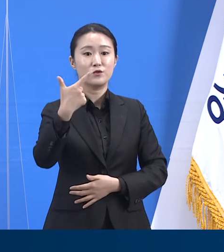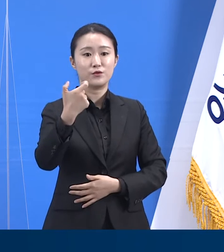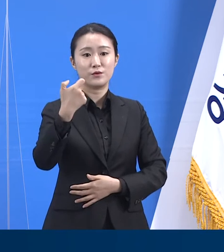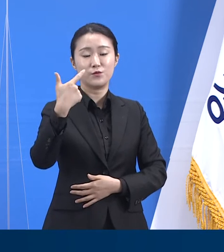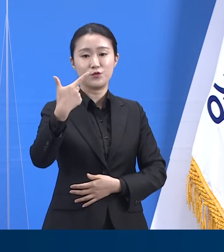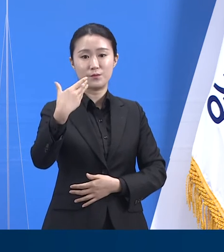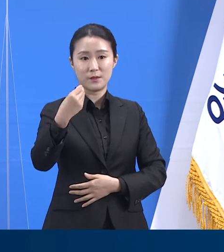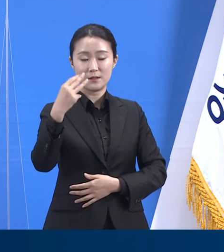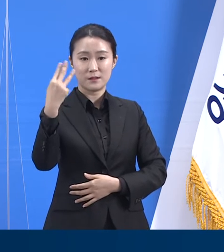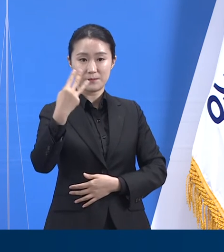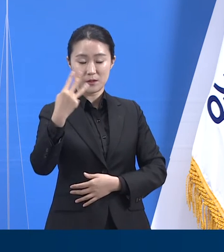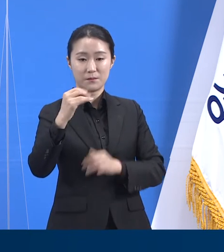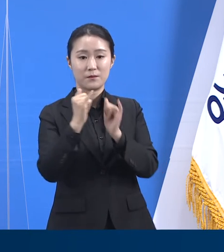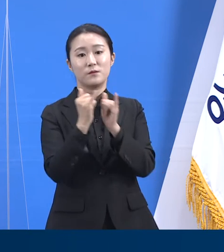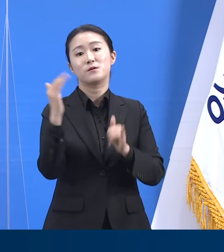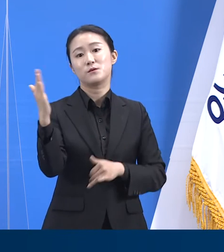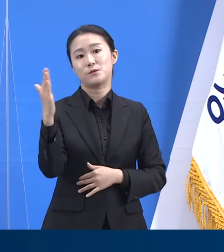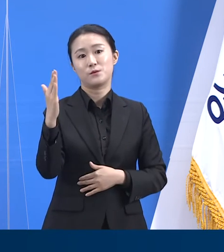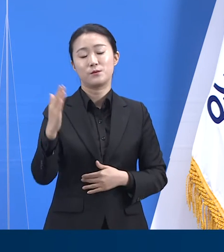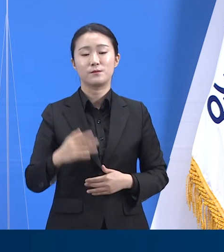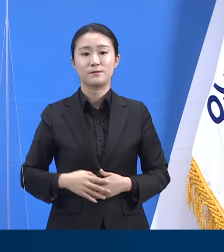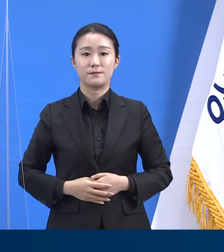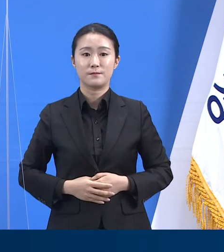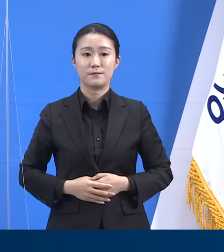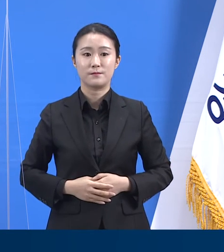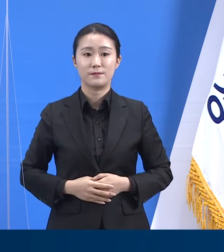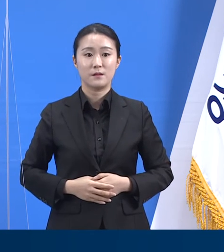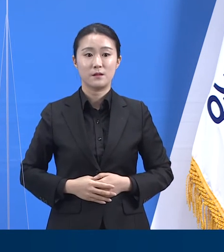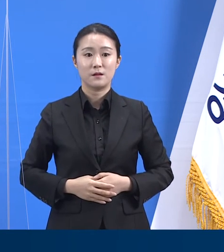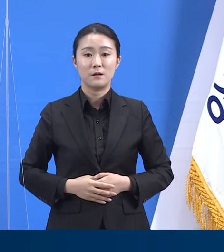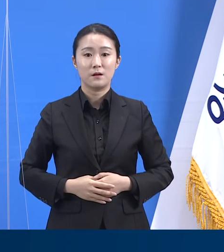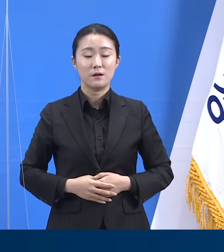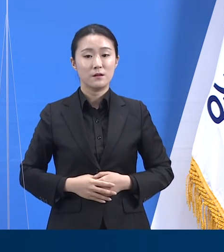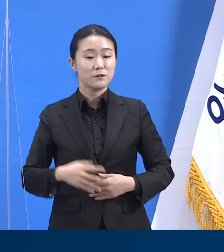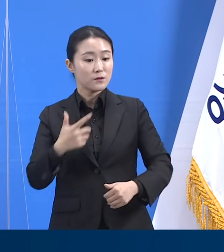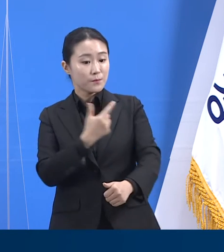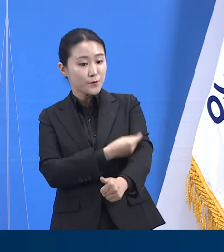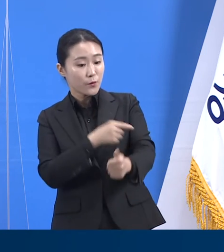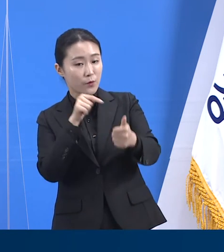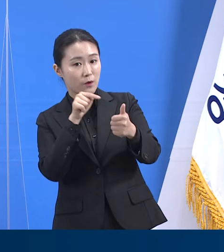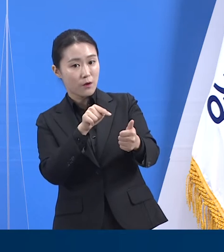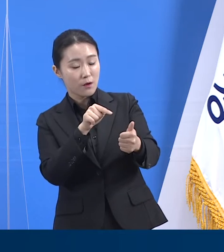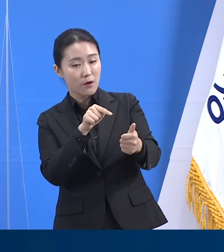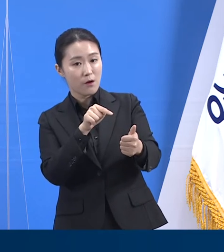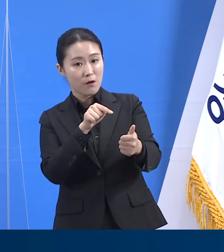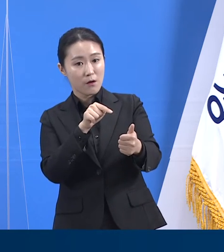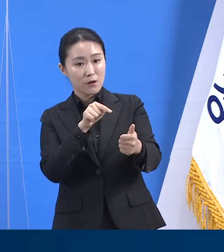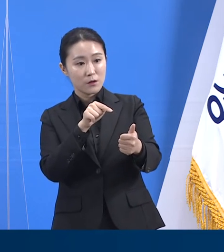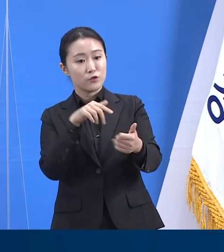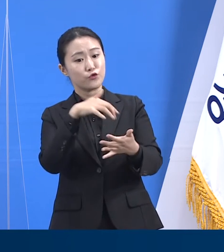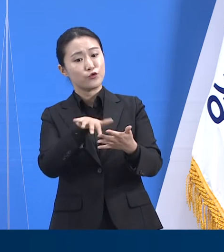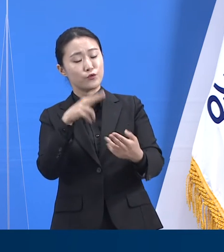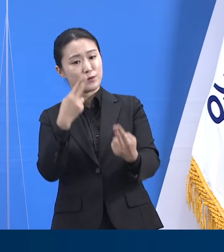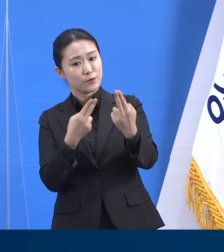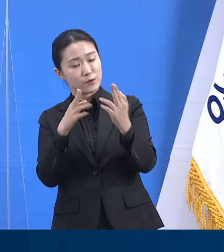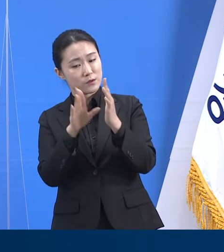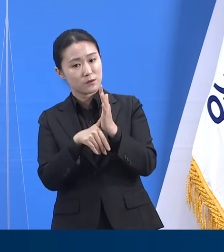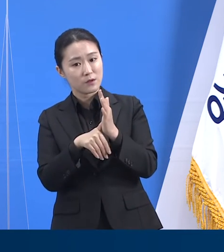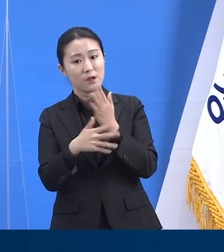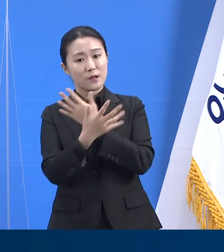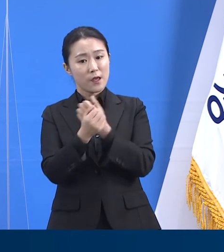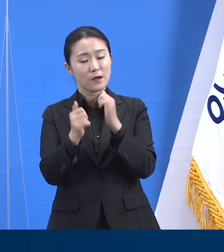접종을 완료하였습니다. 대상자 대비 예약률은 81.1%이며